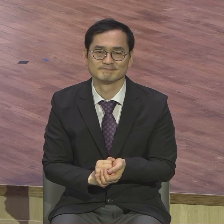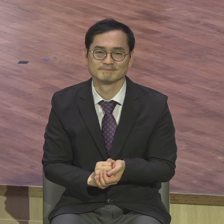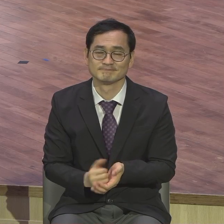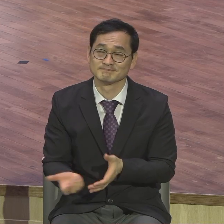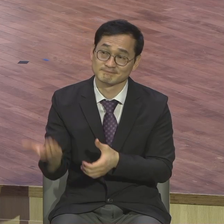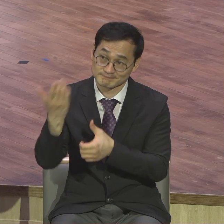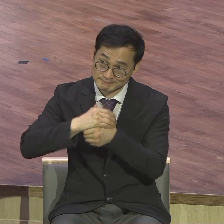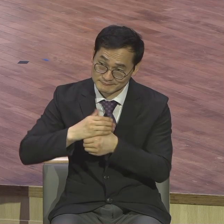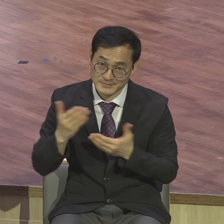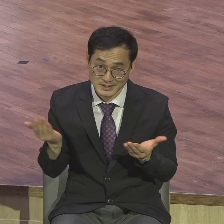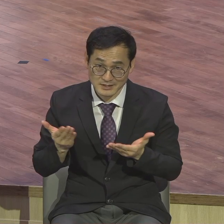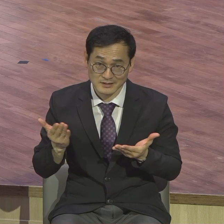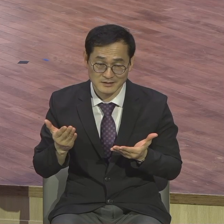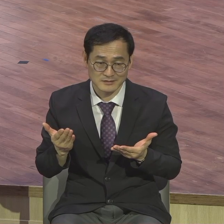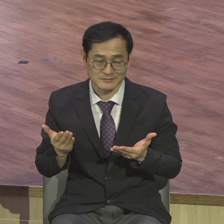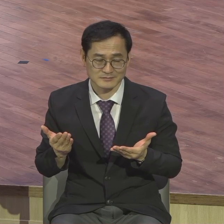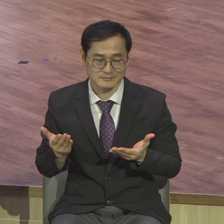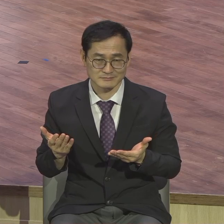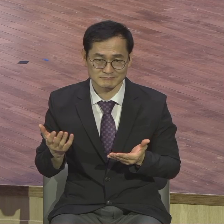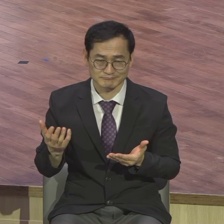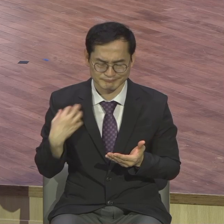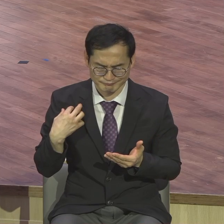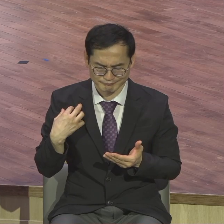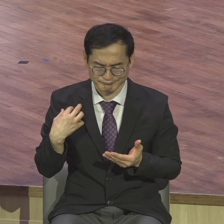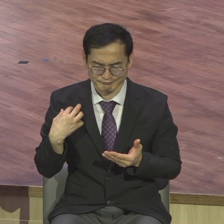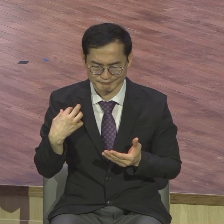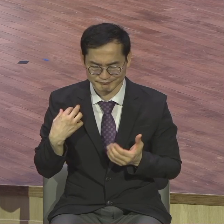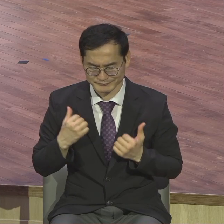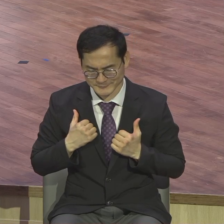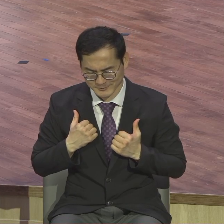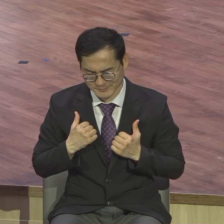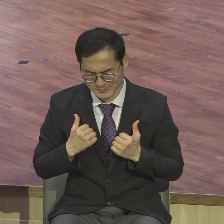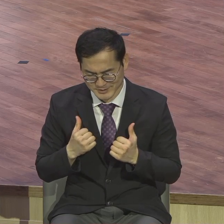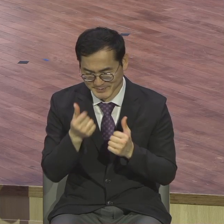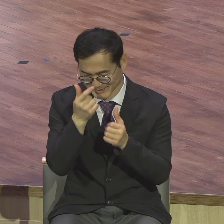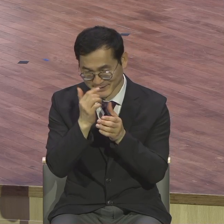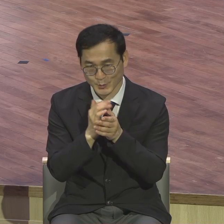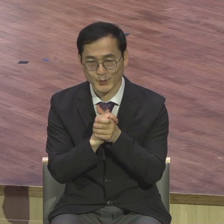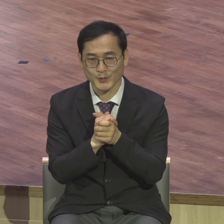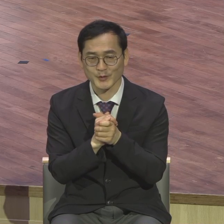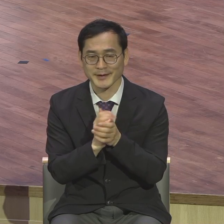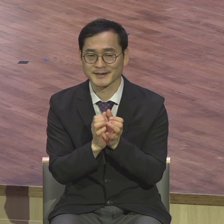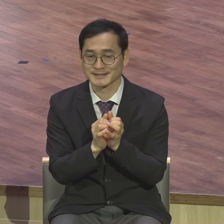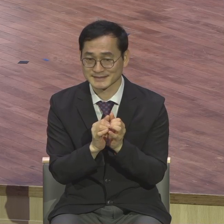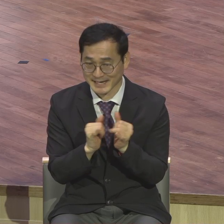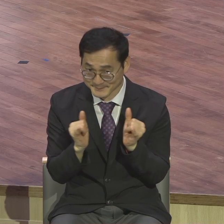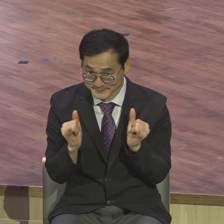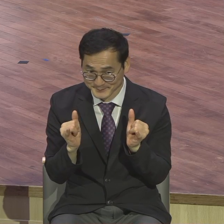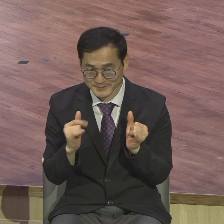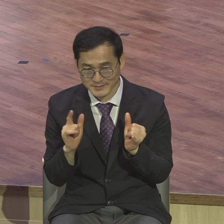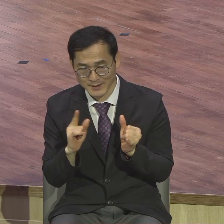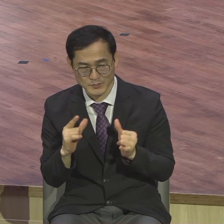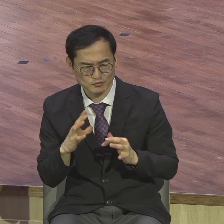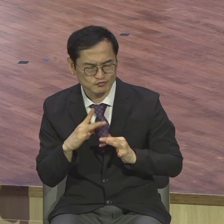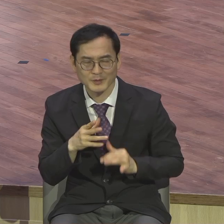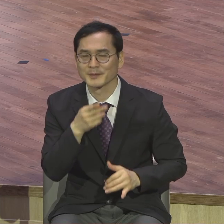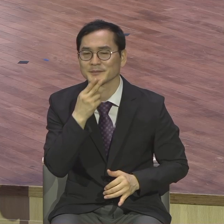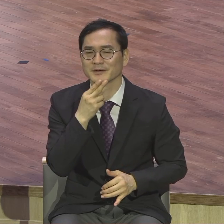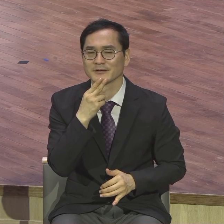기도하는 사람은 성령의 사람은 일단 겁이 없어집니다 은약적 도전하세요